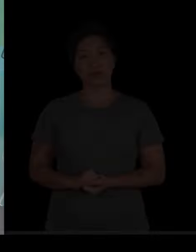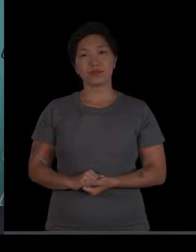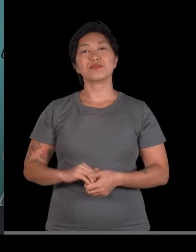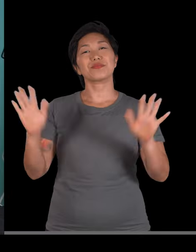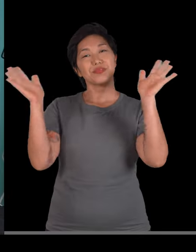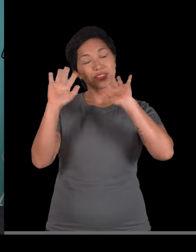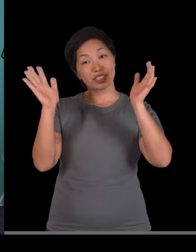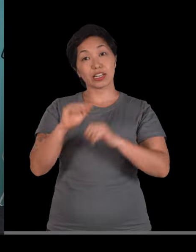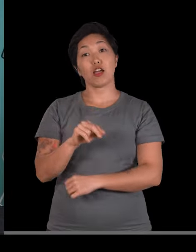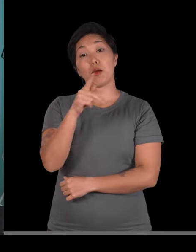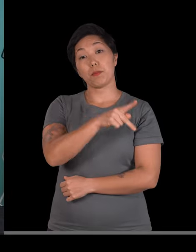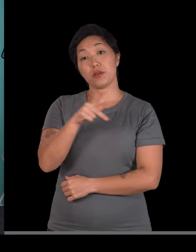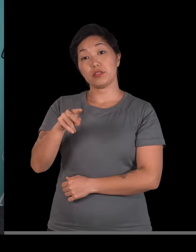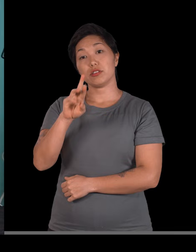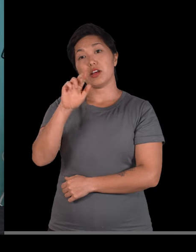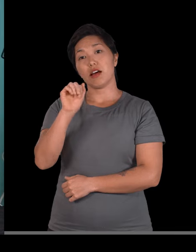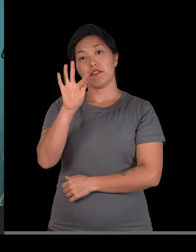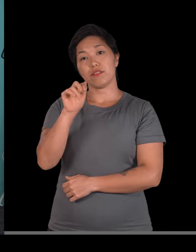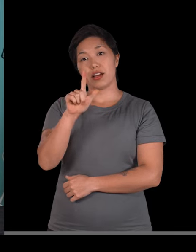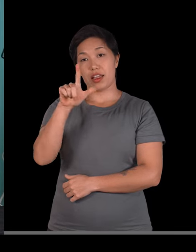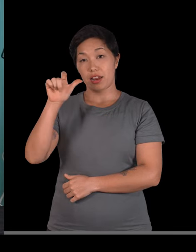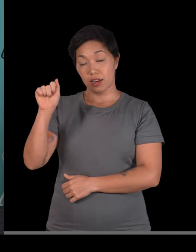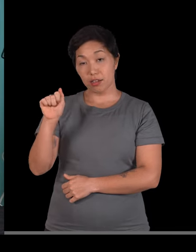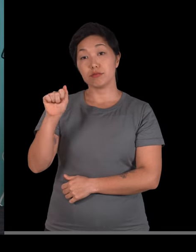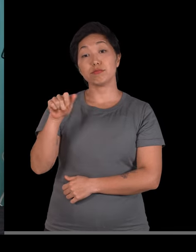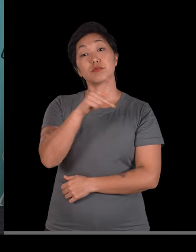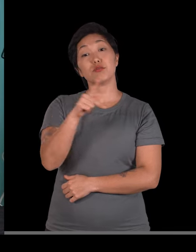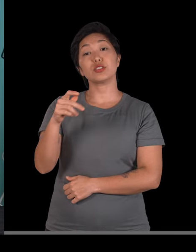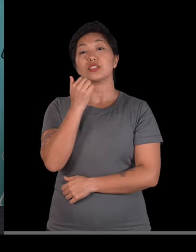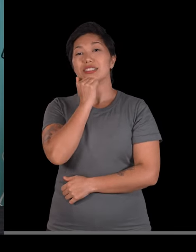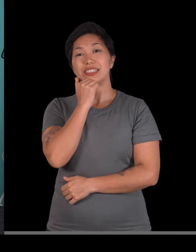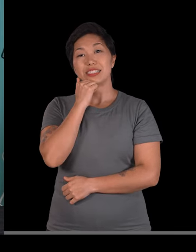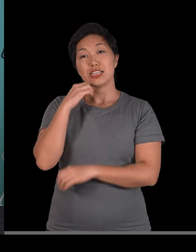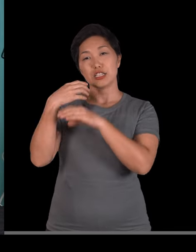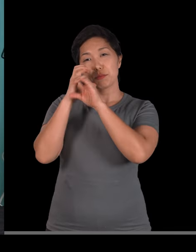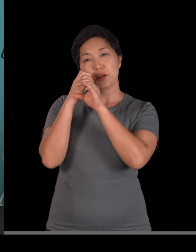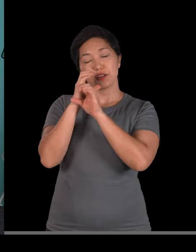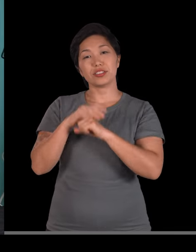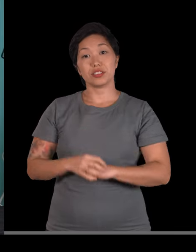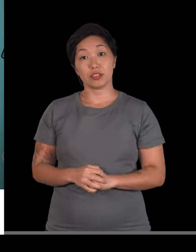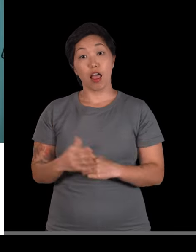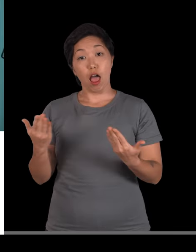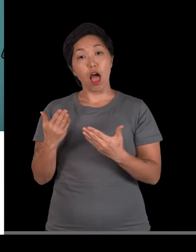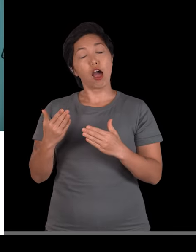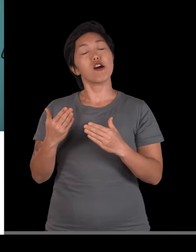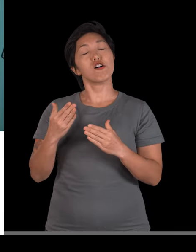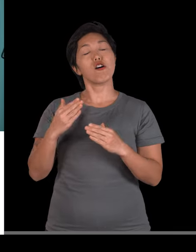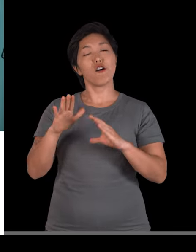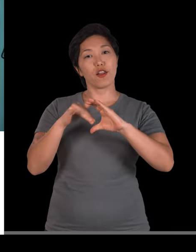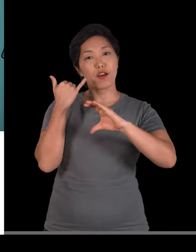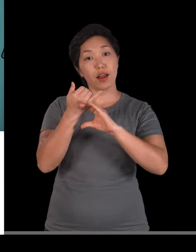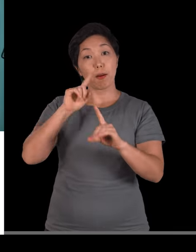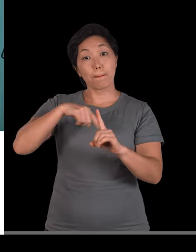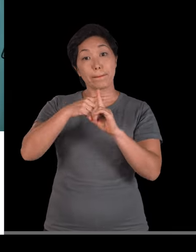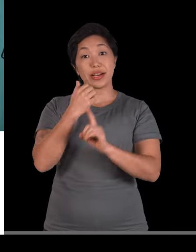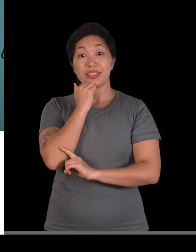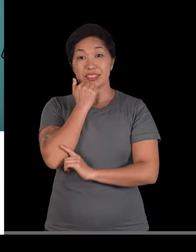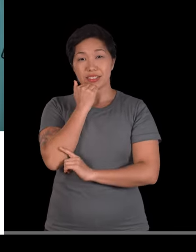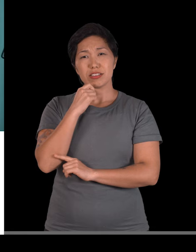Olá, eu sou a professora Rafaela Lima, professora de Ciências e Biologia, e você tá aqui no canal Mais Ciências, no meio dessa mega playlist,